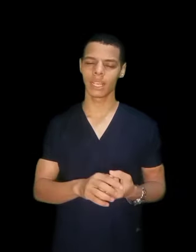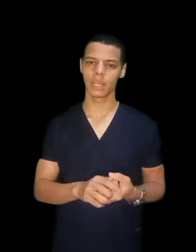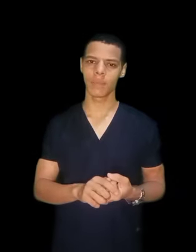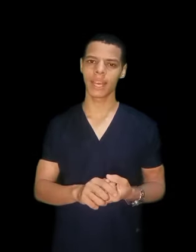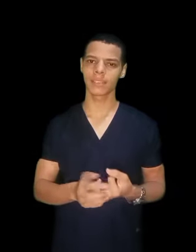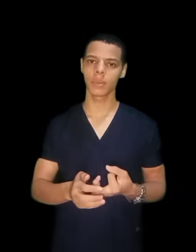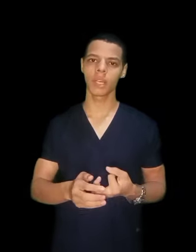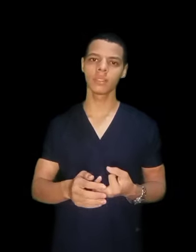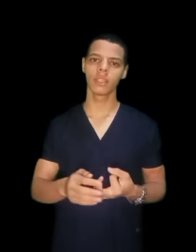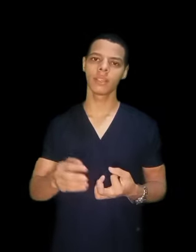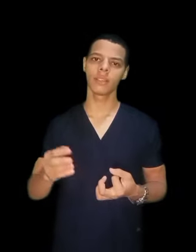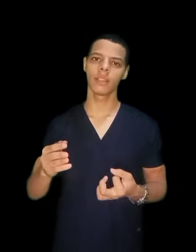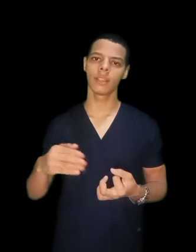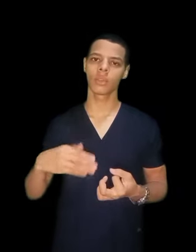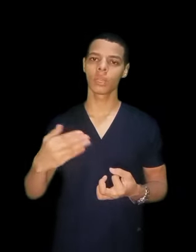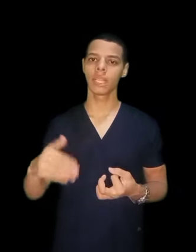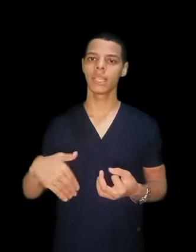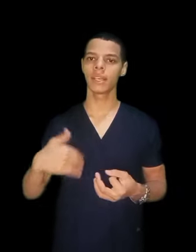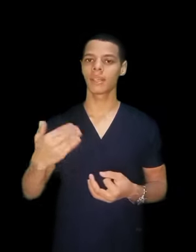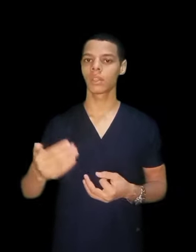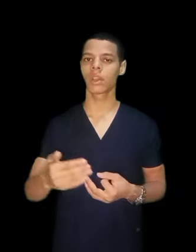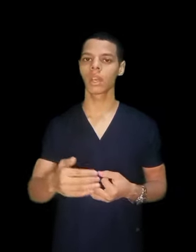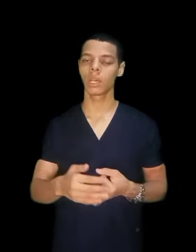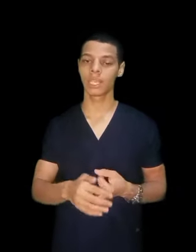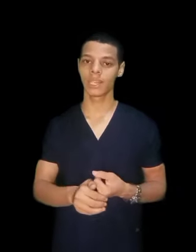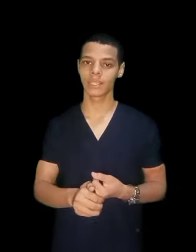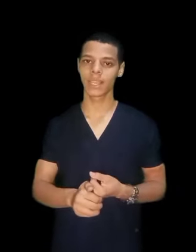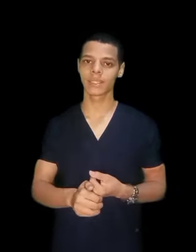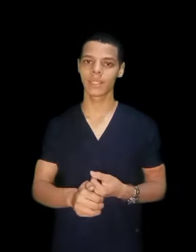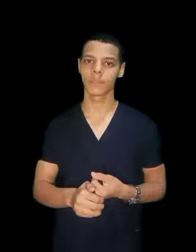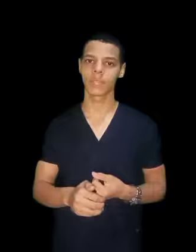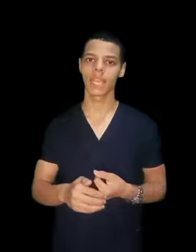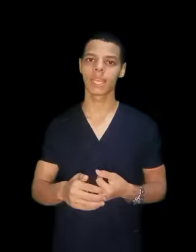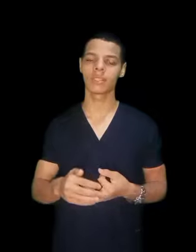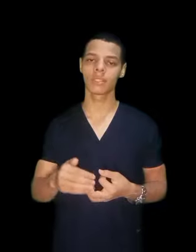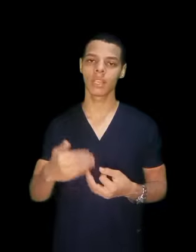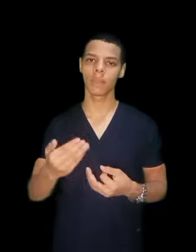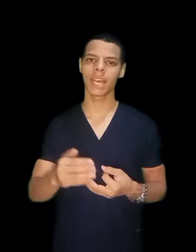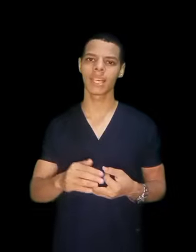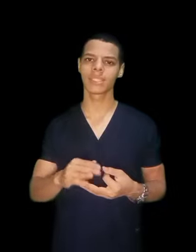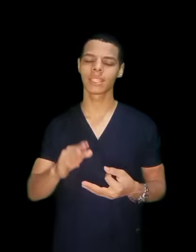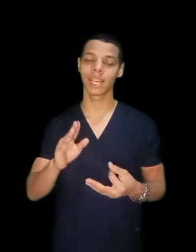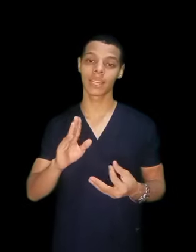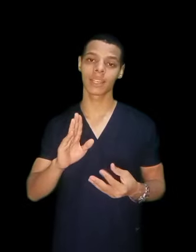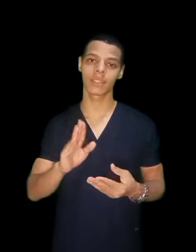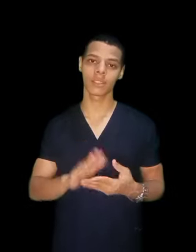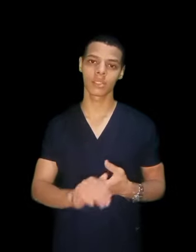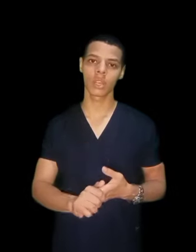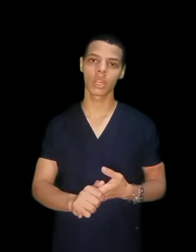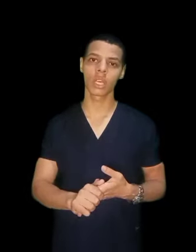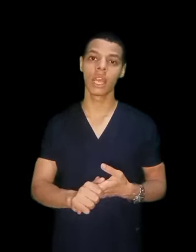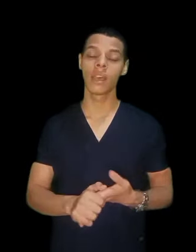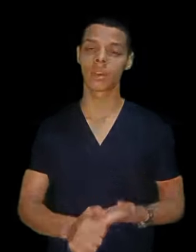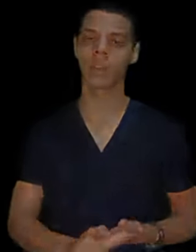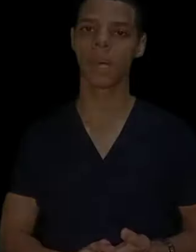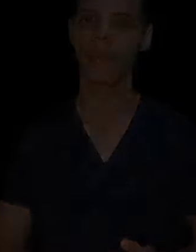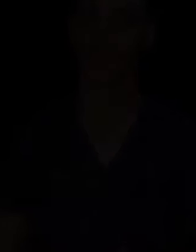المعهد طبعا ان الكلية على الدرجة التالتة لكن المعهد على الدرجة الرابعة